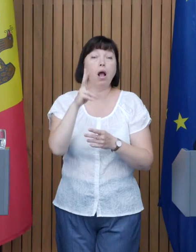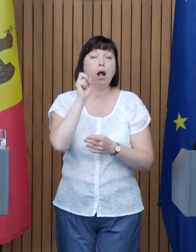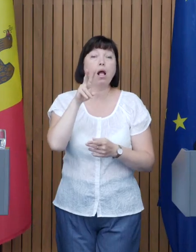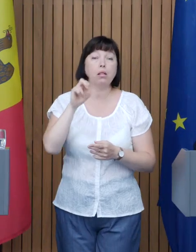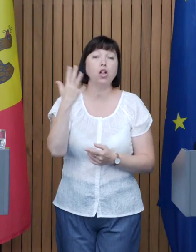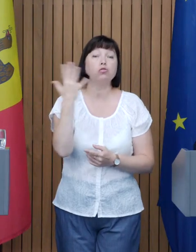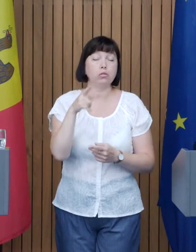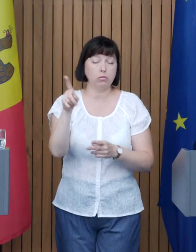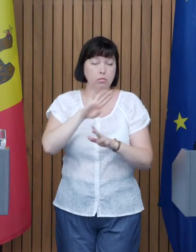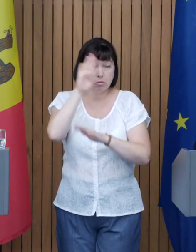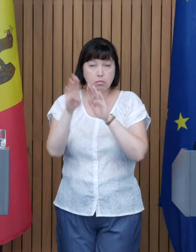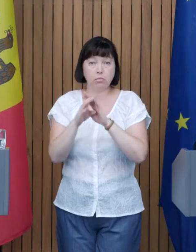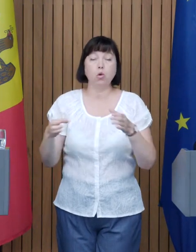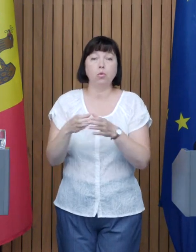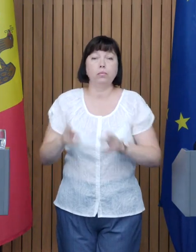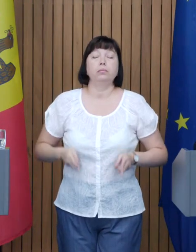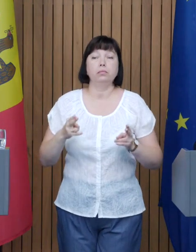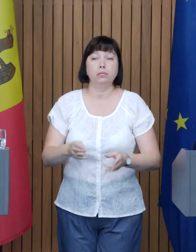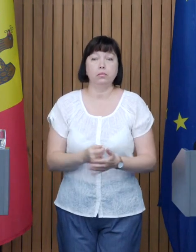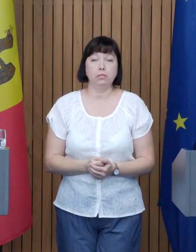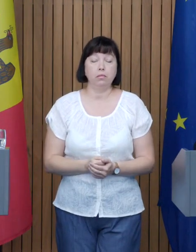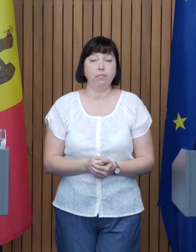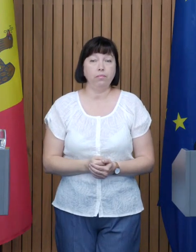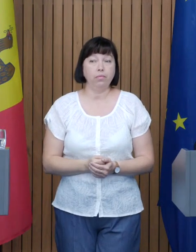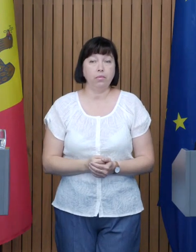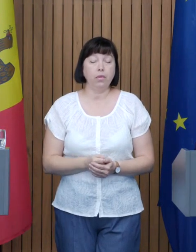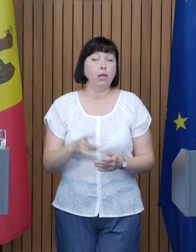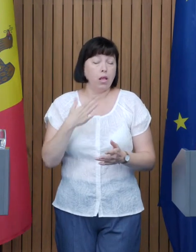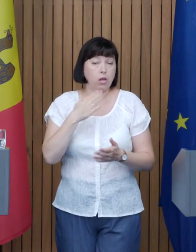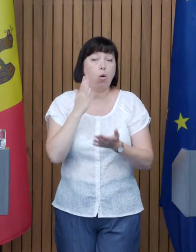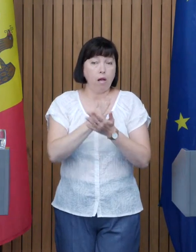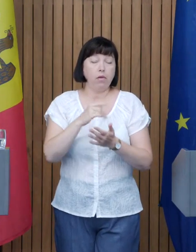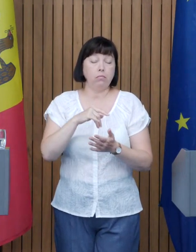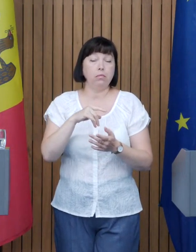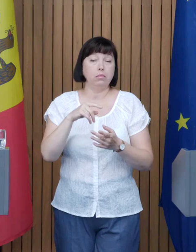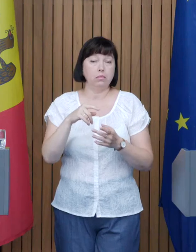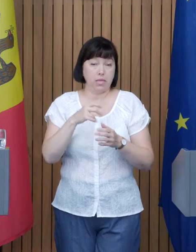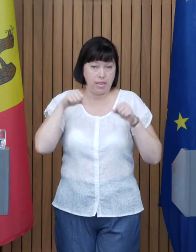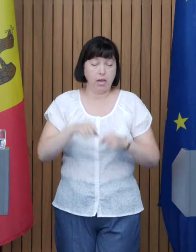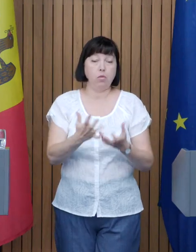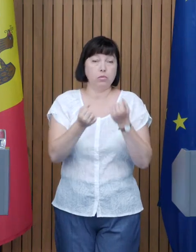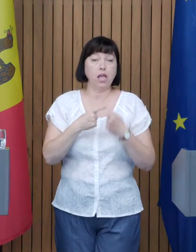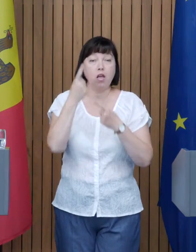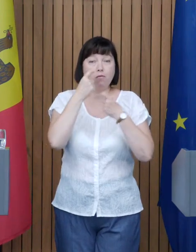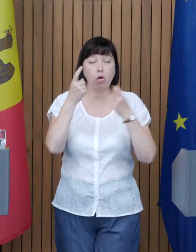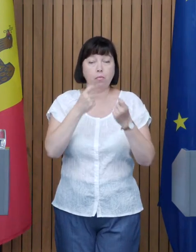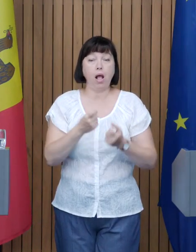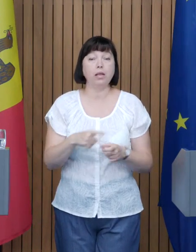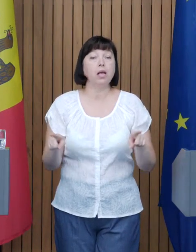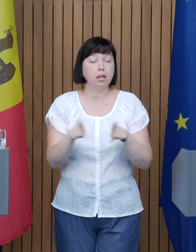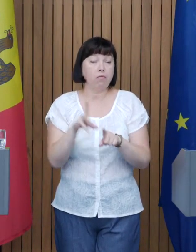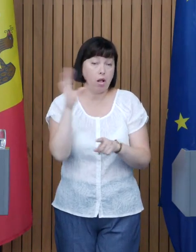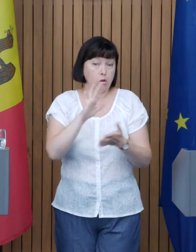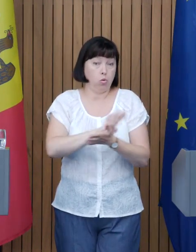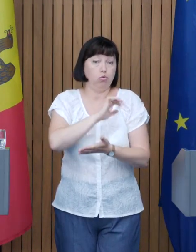este afiliat unui grup criminal organizat Bine, dar cu ea aparțin celelalte posturi de televiziune Noi avem tot dreptul ca să obținem informații la fel ca